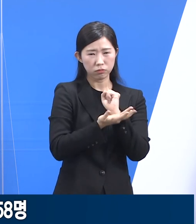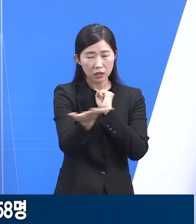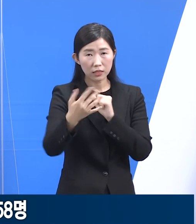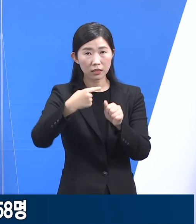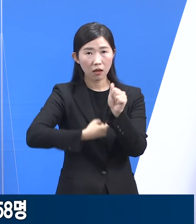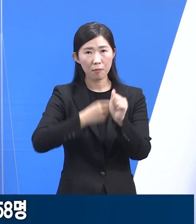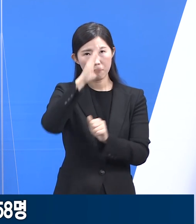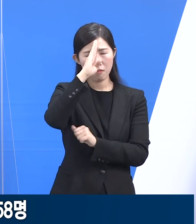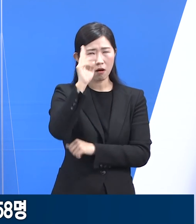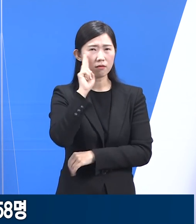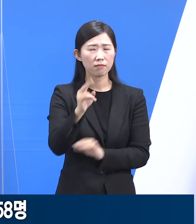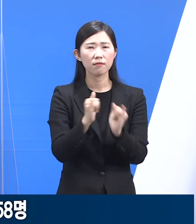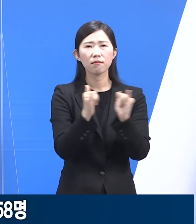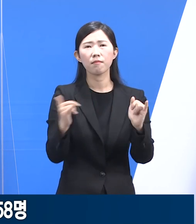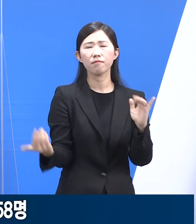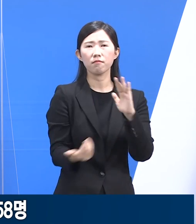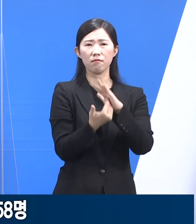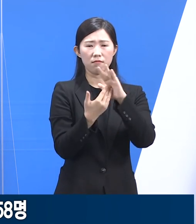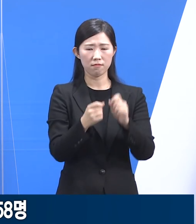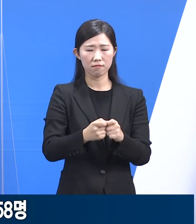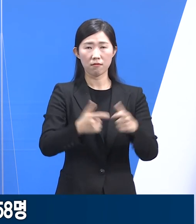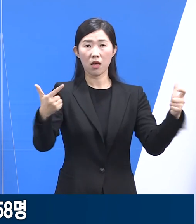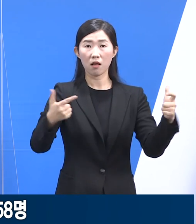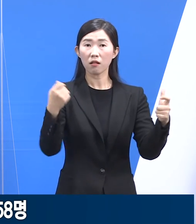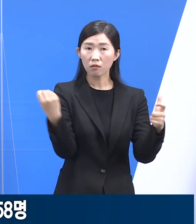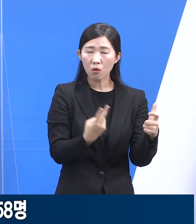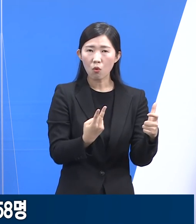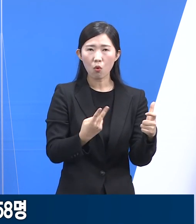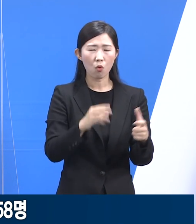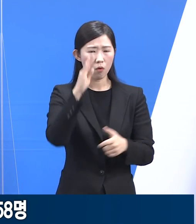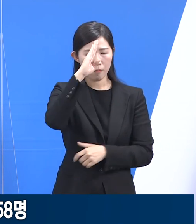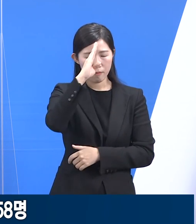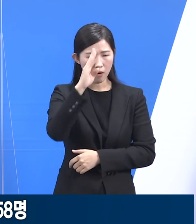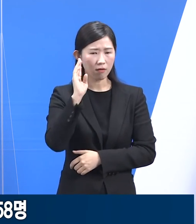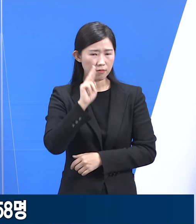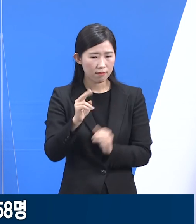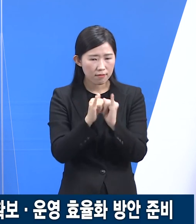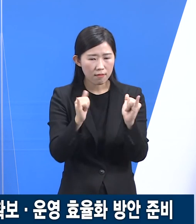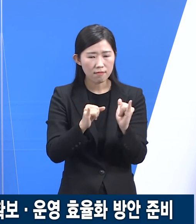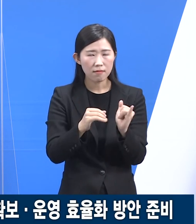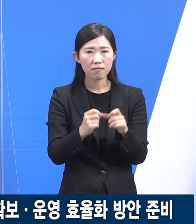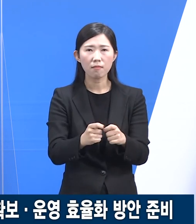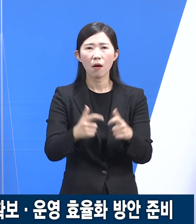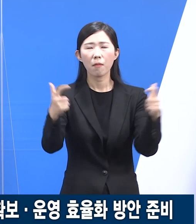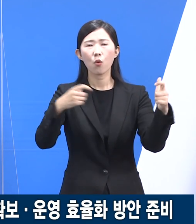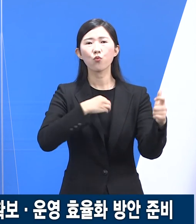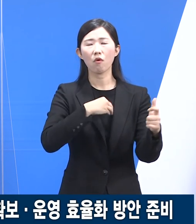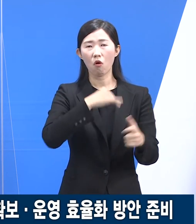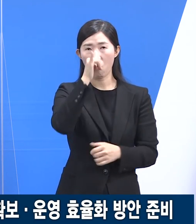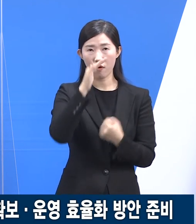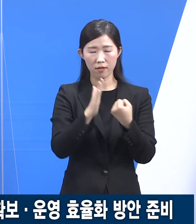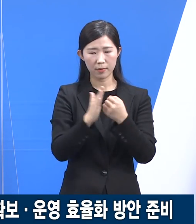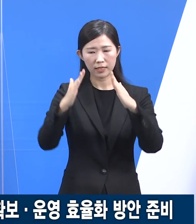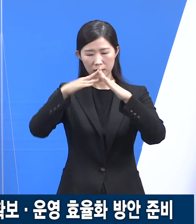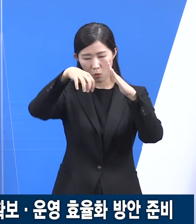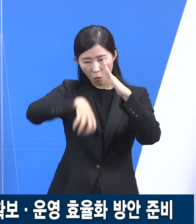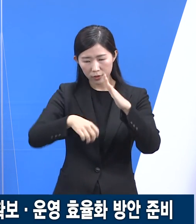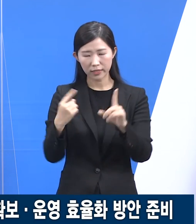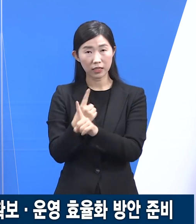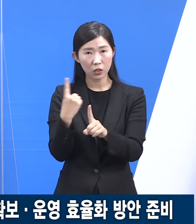급증하고 거길과 유증증 환자 역시 증가할 우려가 있습니다. 이에 경기도는 재택치료 급증에 대비하여